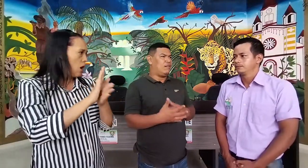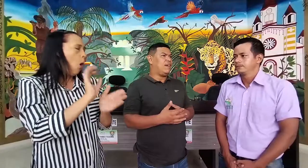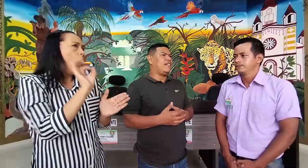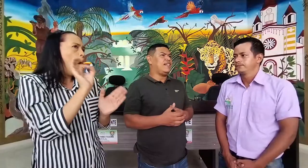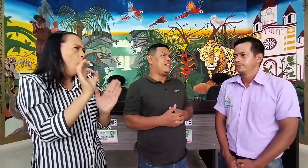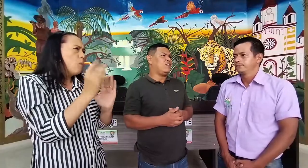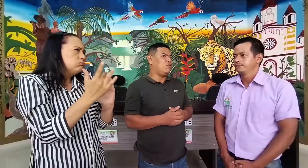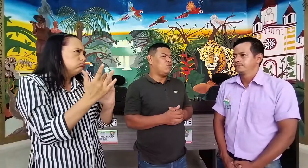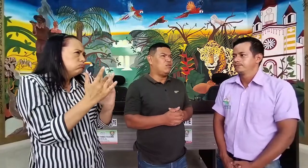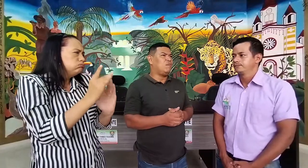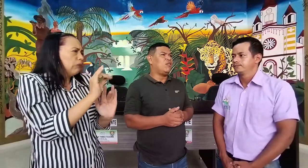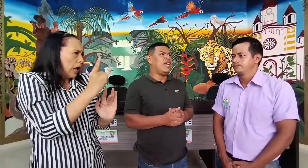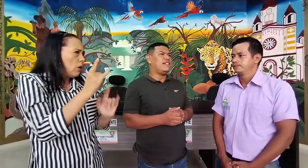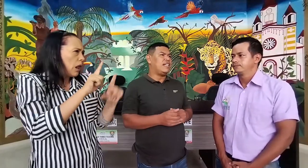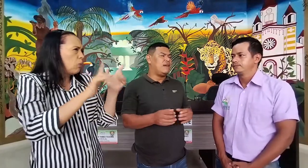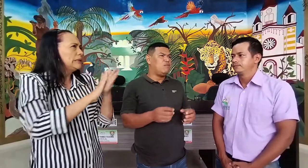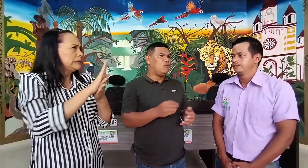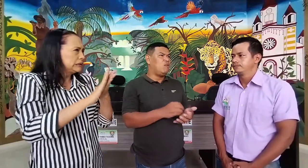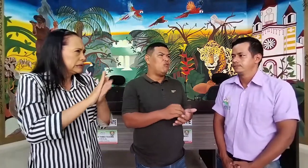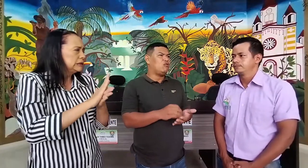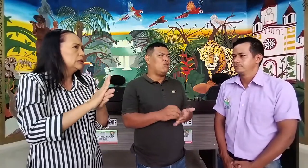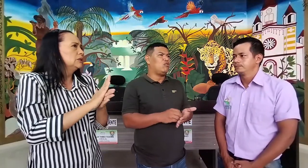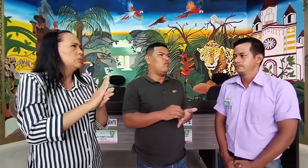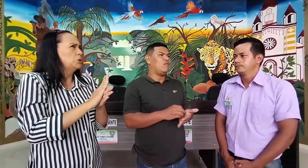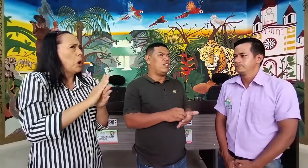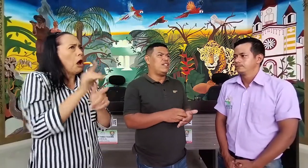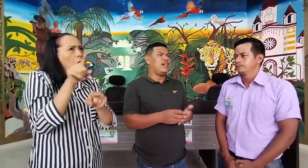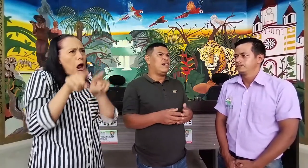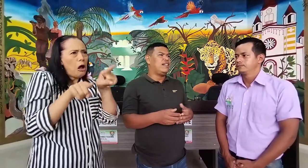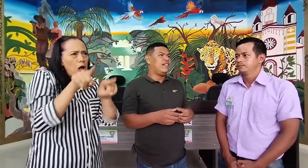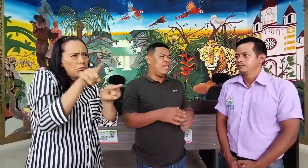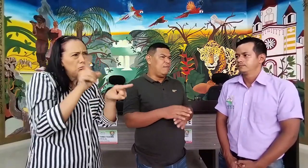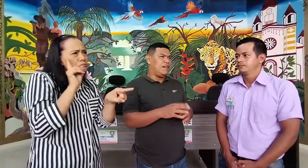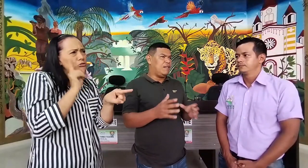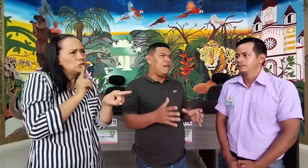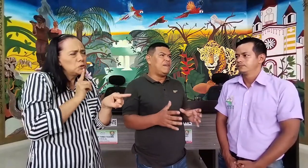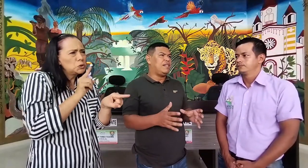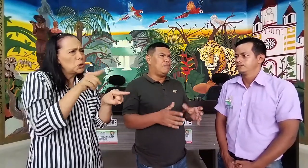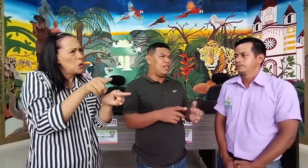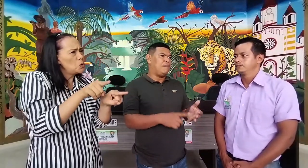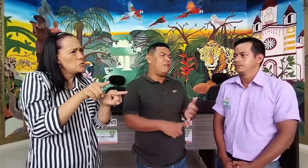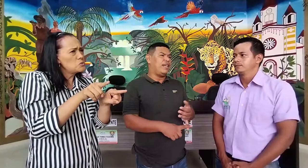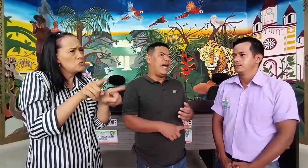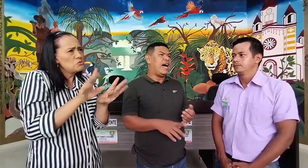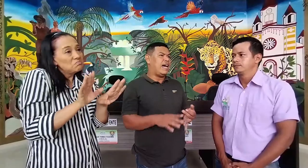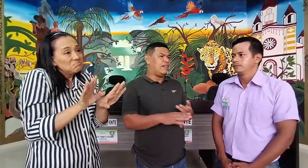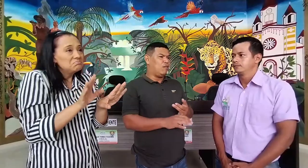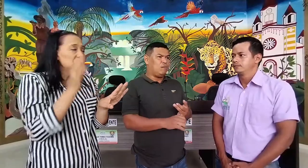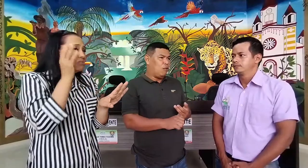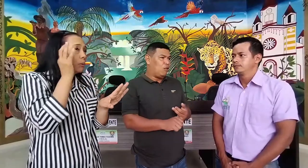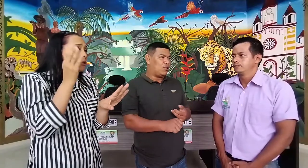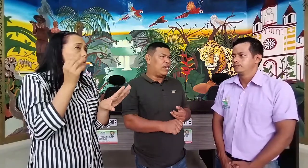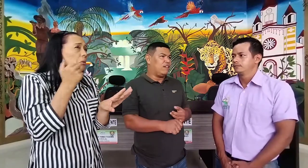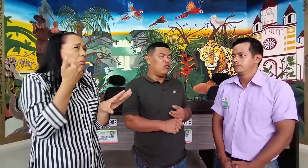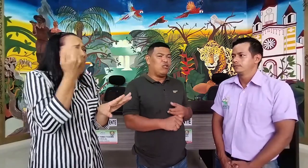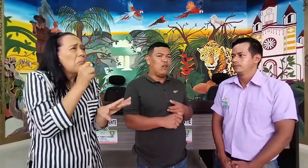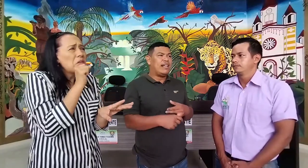lengua de señas. Yo podría decir que hay muy pocos sordos en Florencia que definitivamente pues ya por edad o porque no han